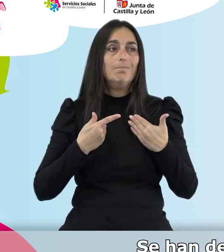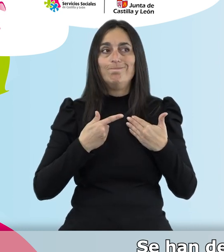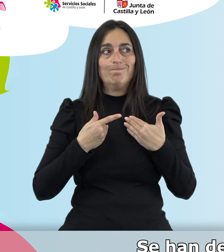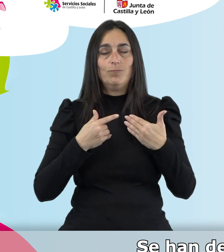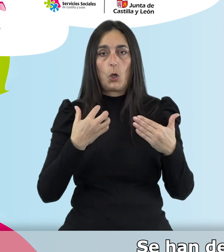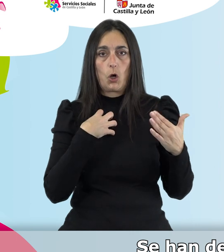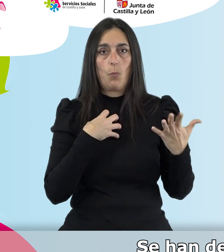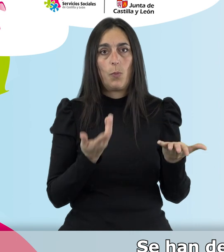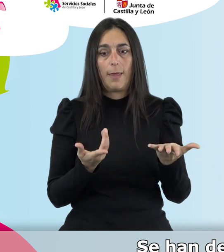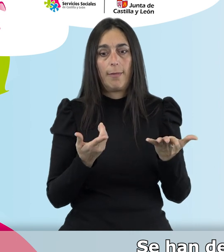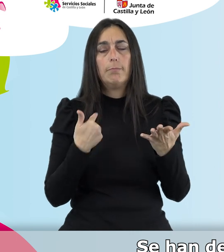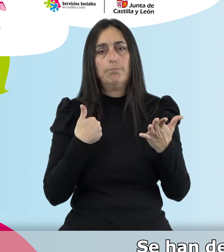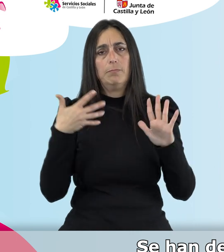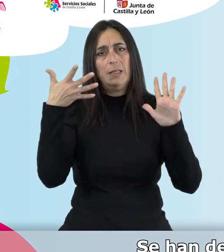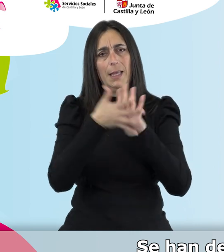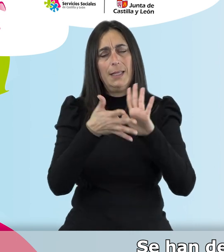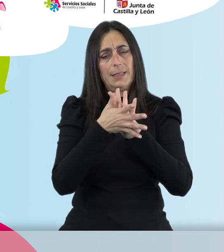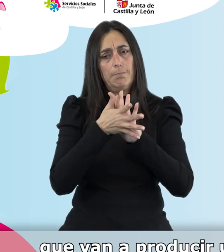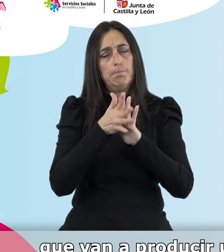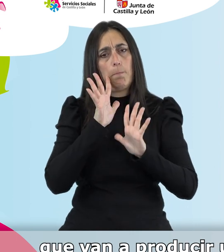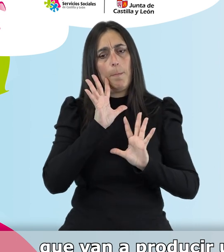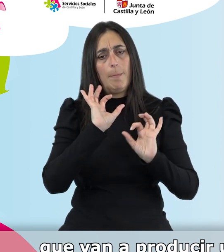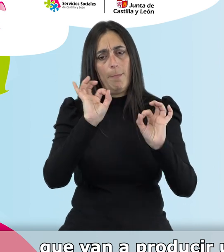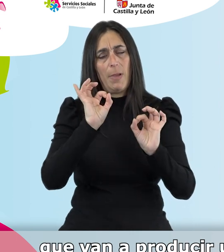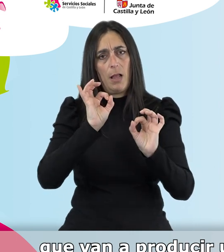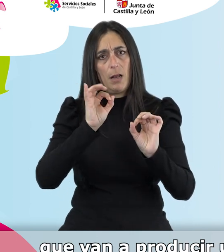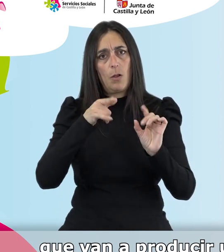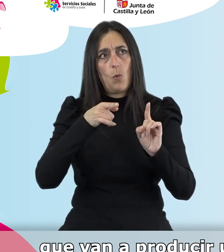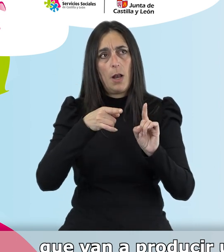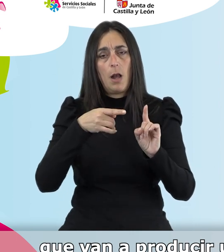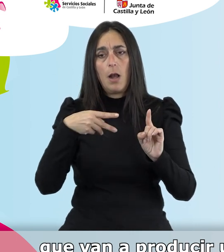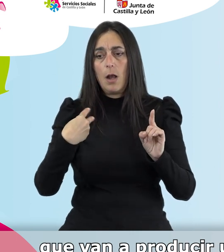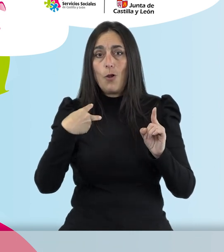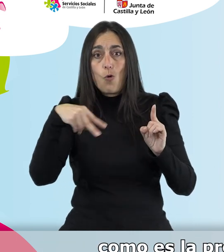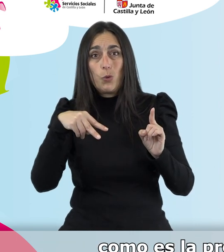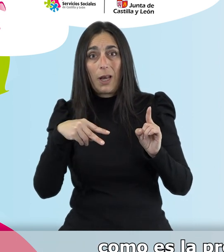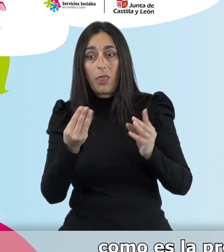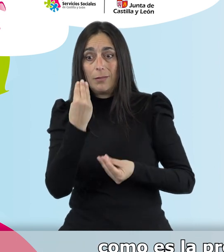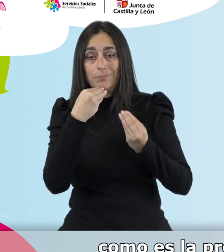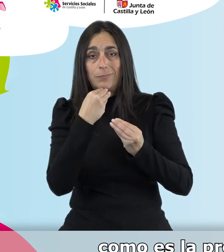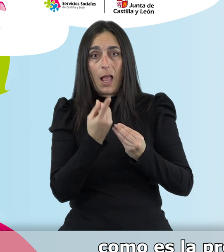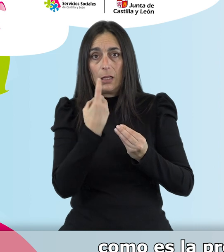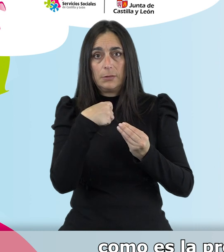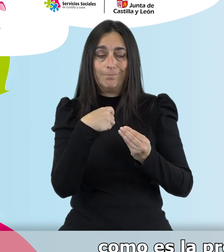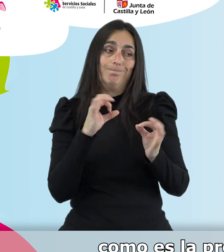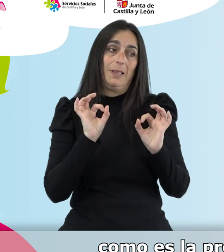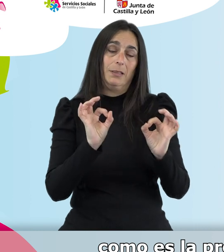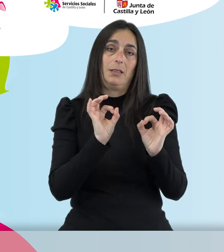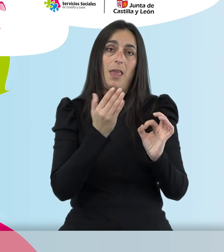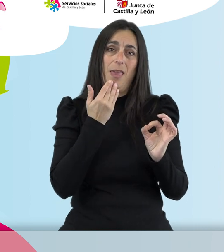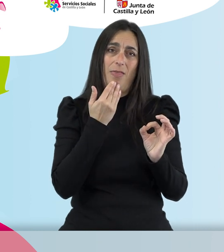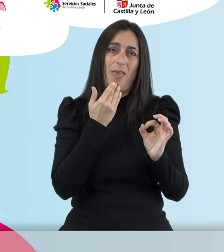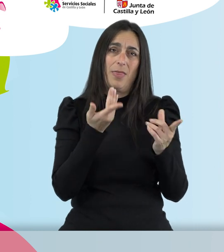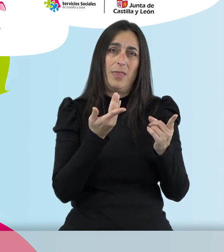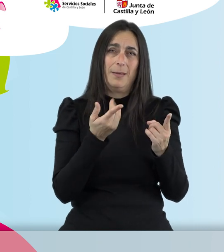descrito varios factores de riesgo que van a producir una malnutrición por defecto, como es la propia edad, la edad